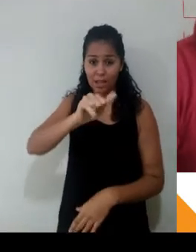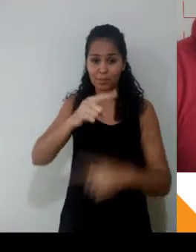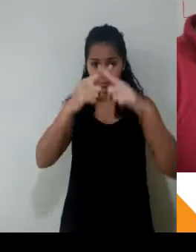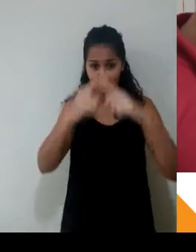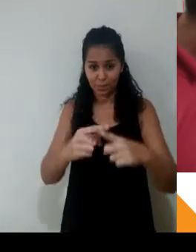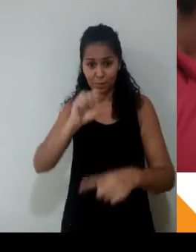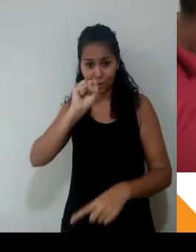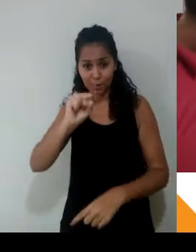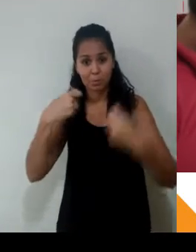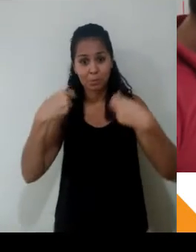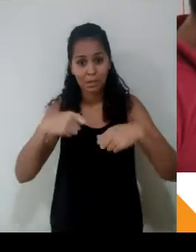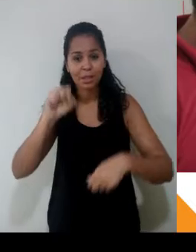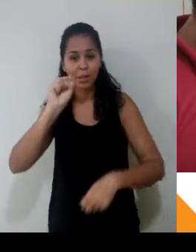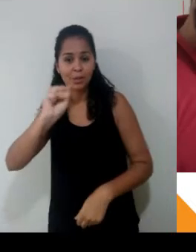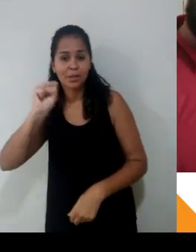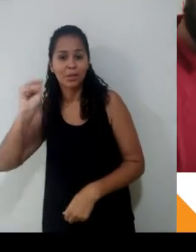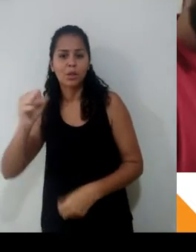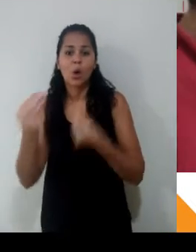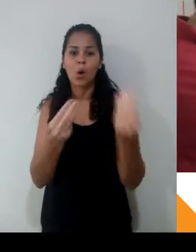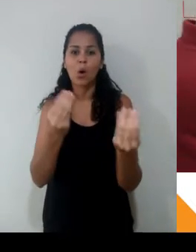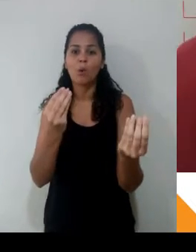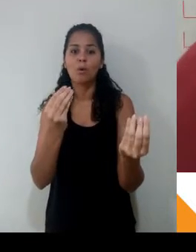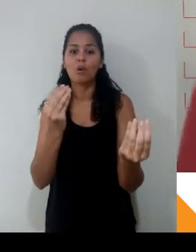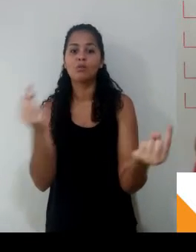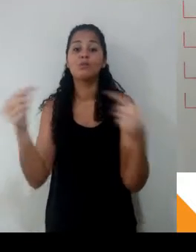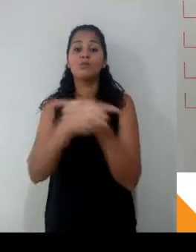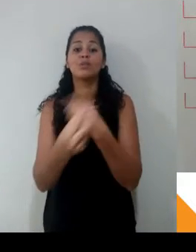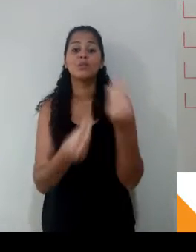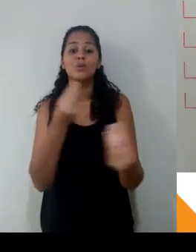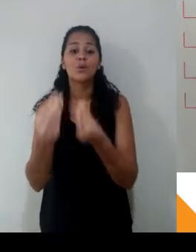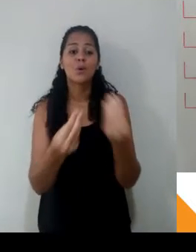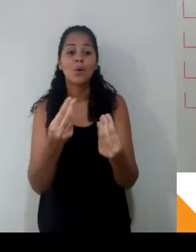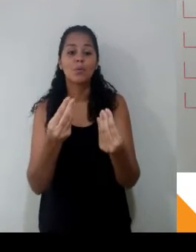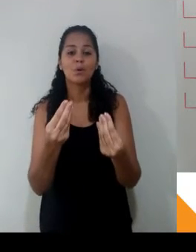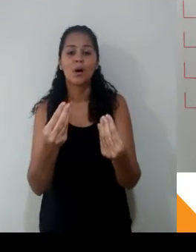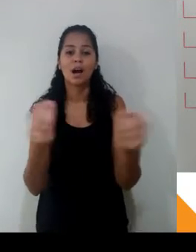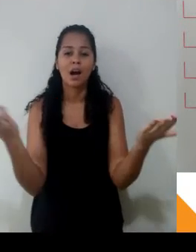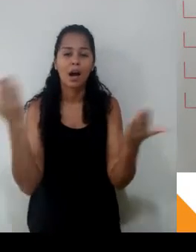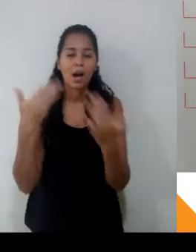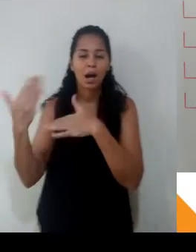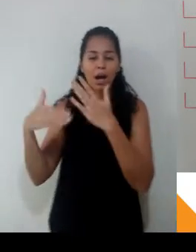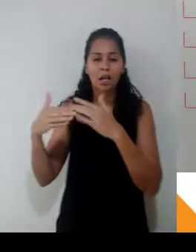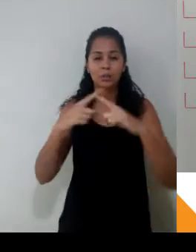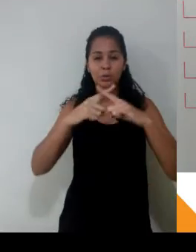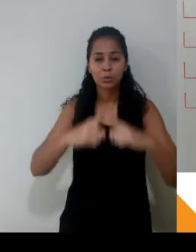inversa? Se é pra cá eu tô multiplicando, o oito passa pra lá dividindo. O meu y vai dar onze.